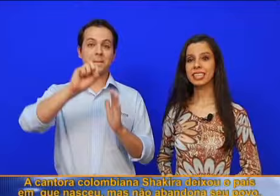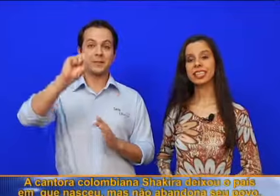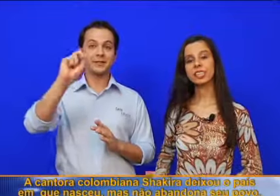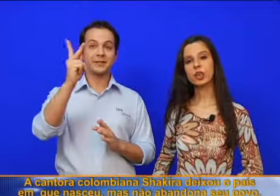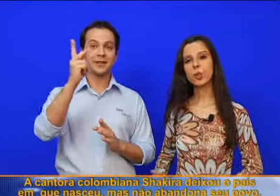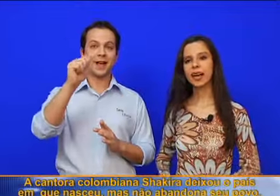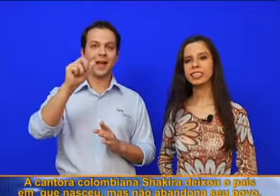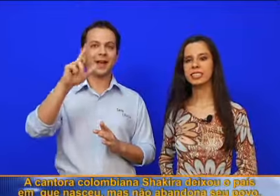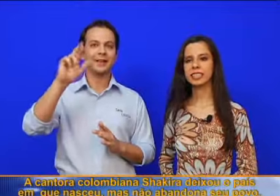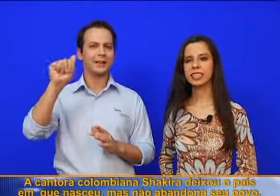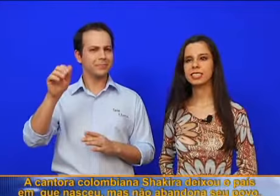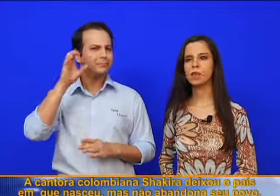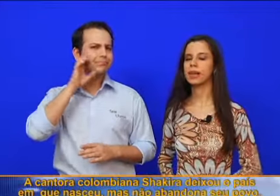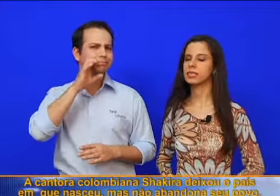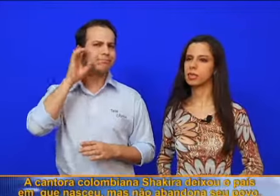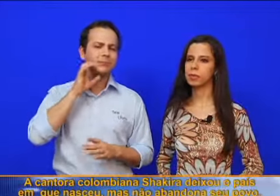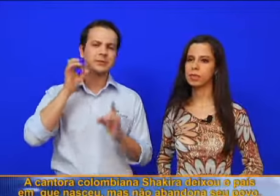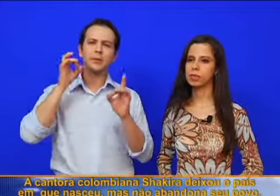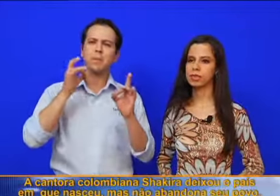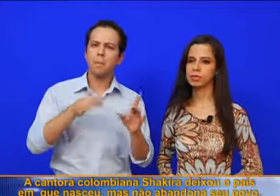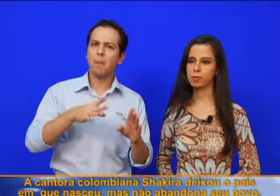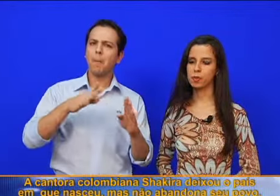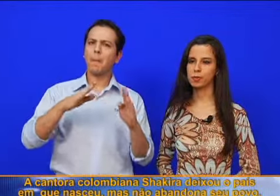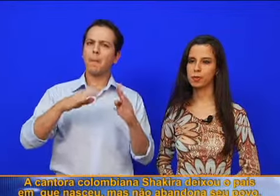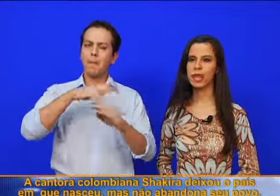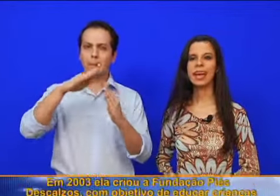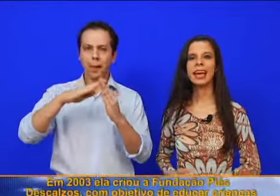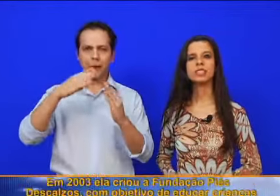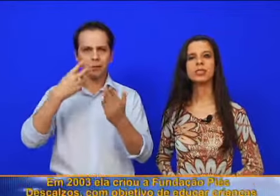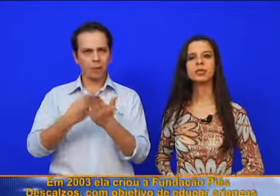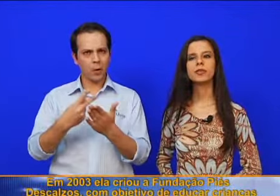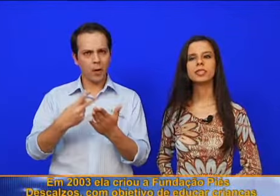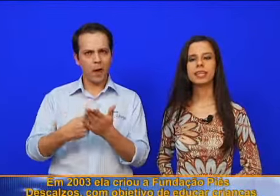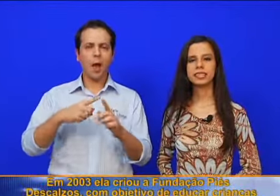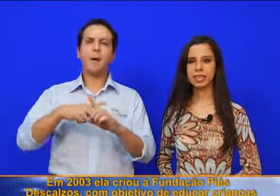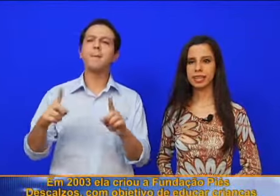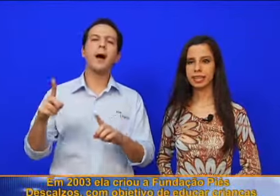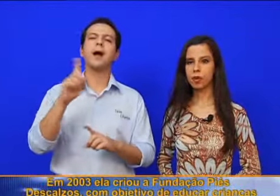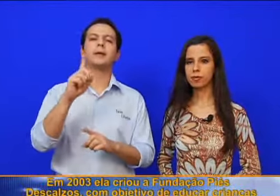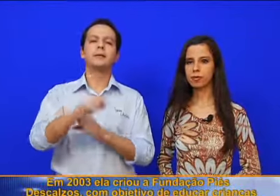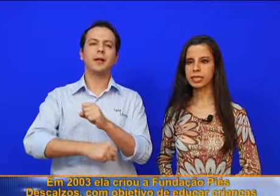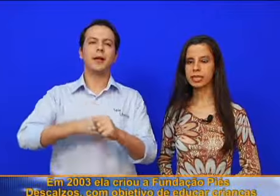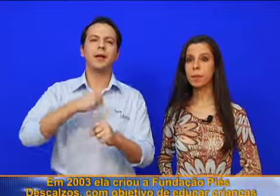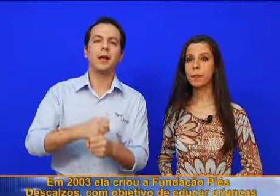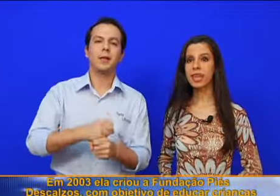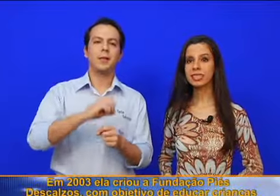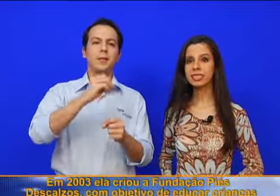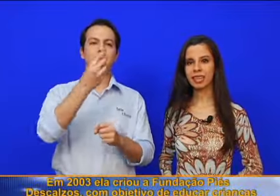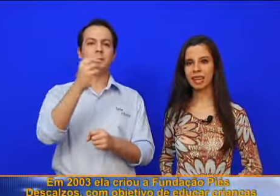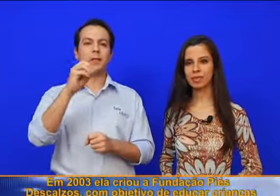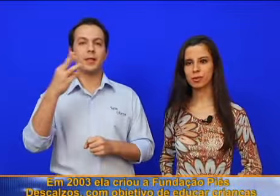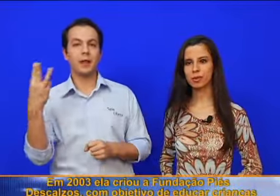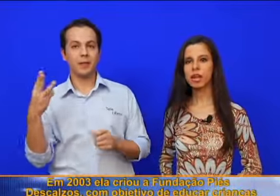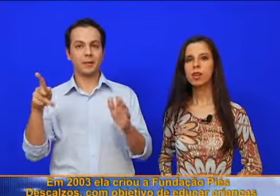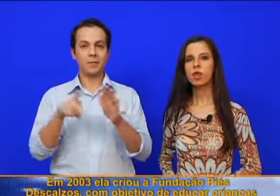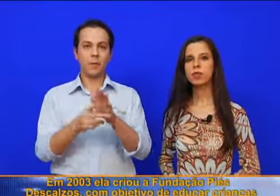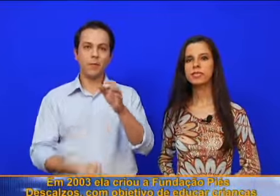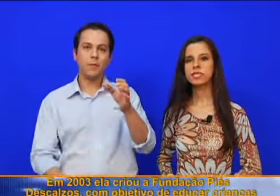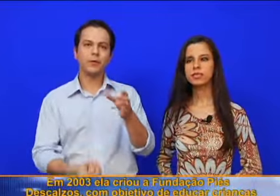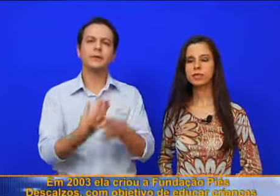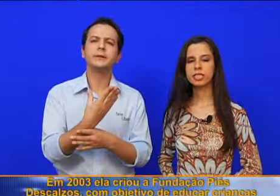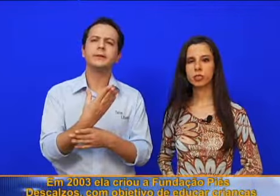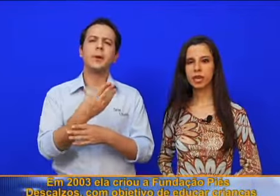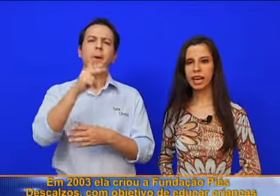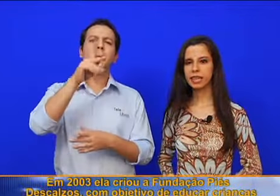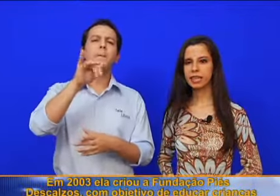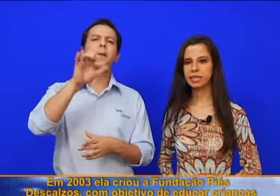Shakira deixou o país em que nasceu, mas não abandona seu povo. Em 2003, ela criou a Fundação Pias Descassos, com